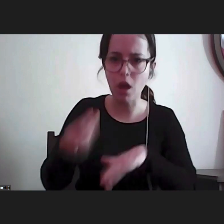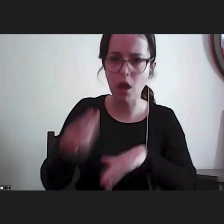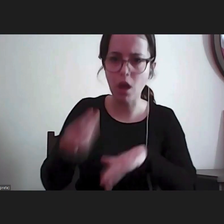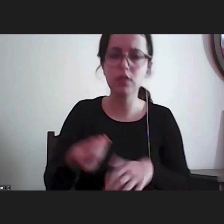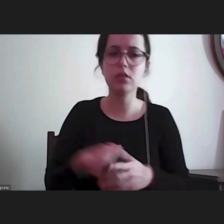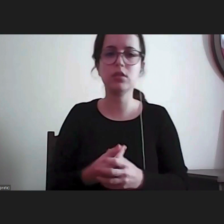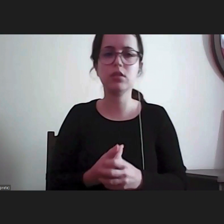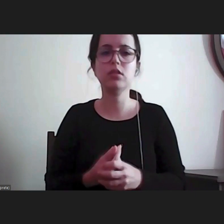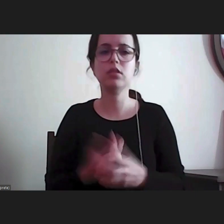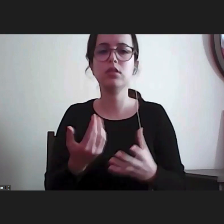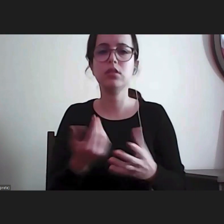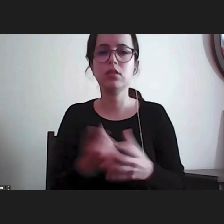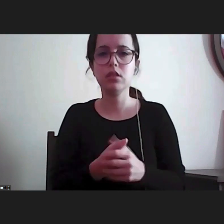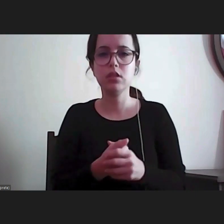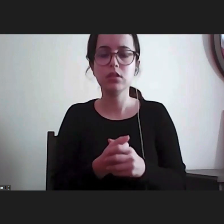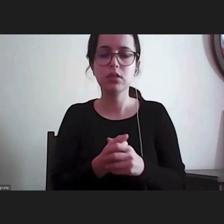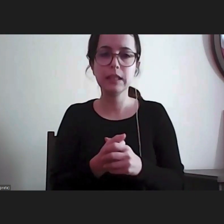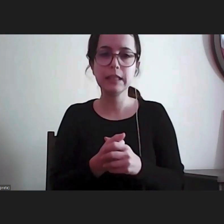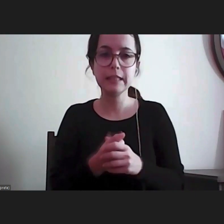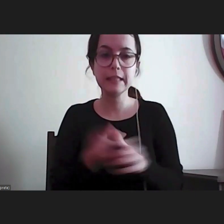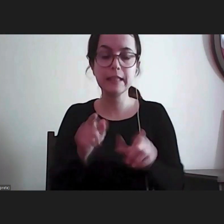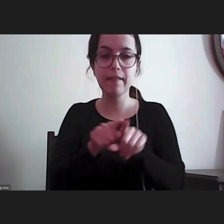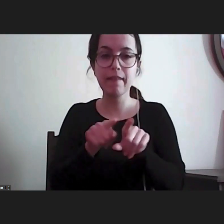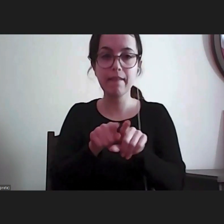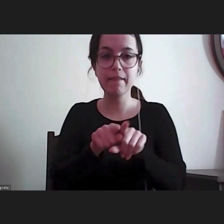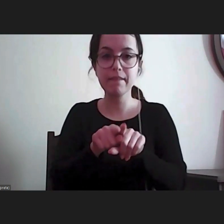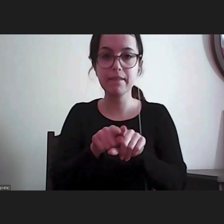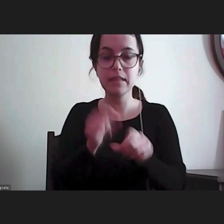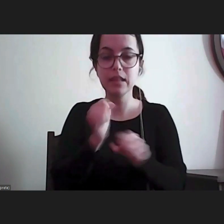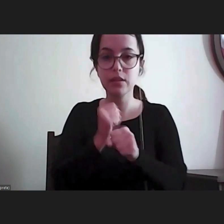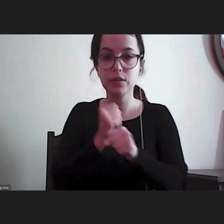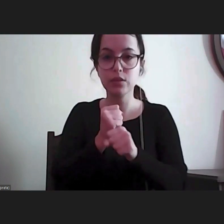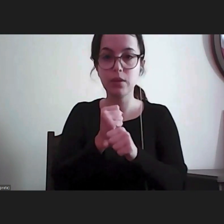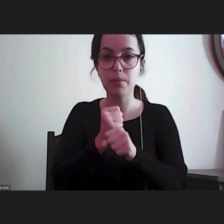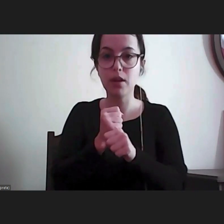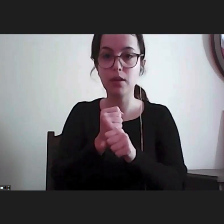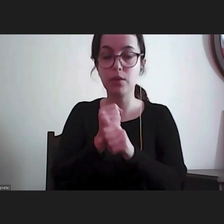própria administração, o trabalho da provedoria.